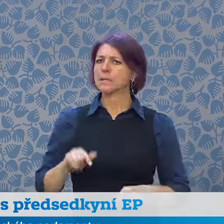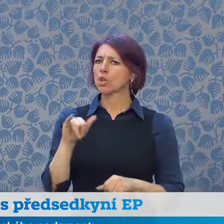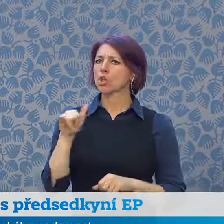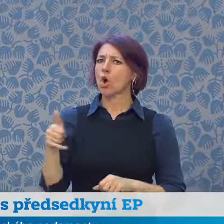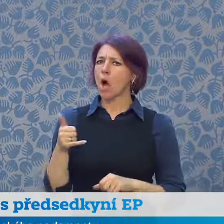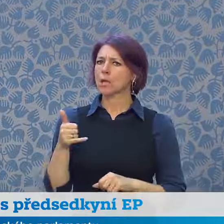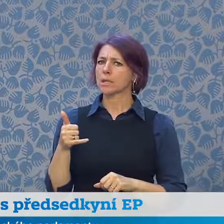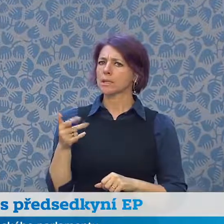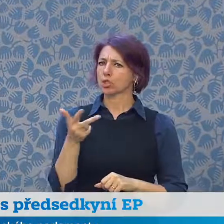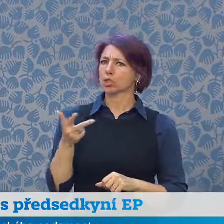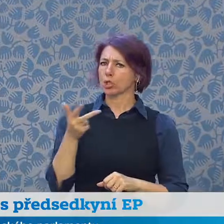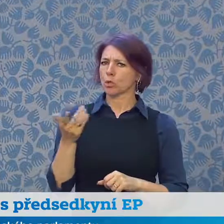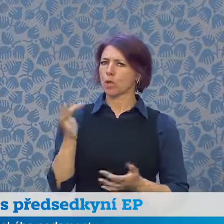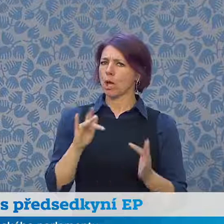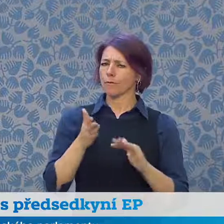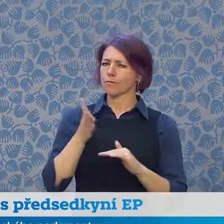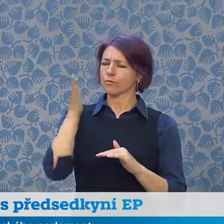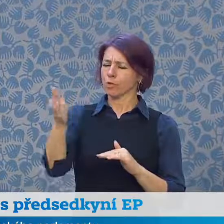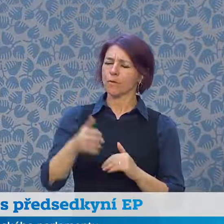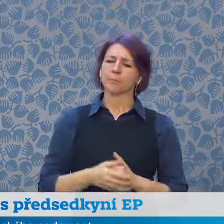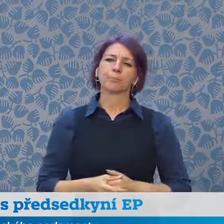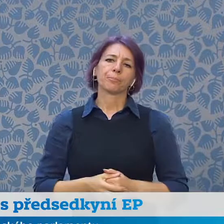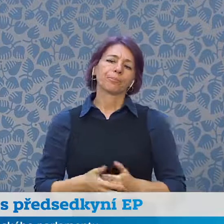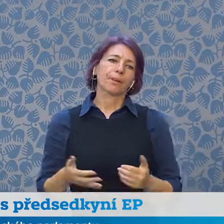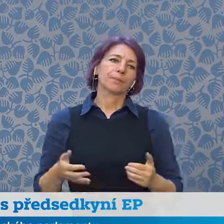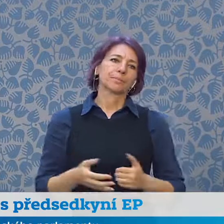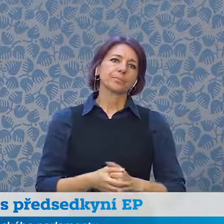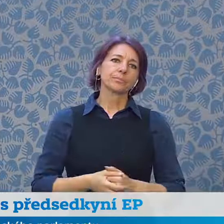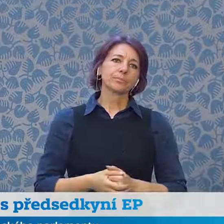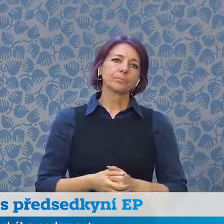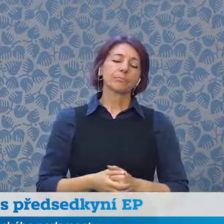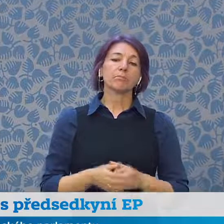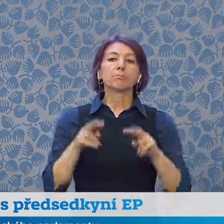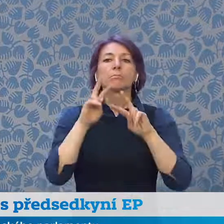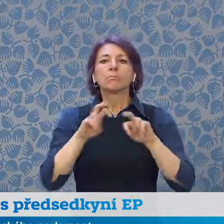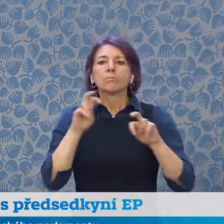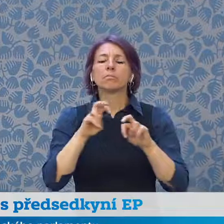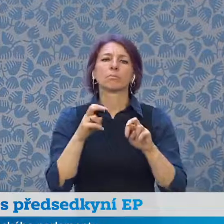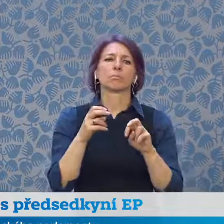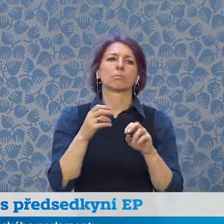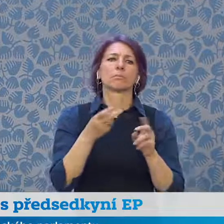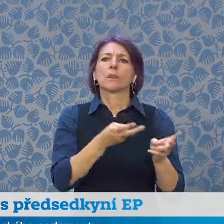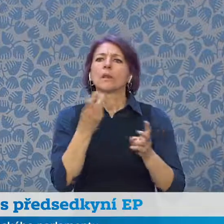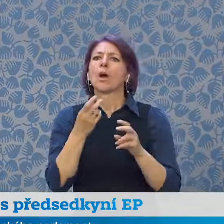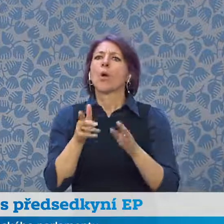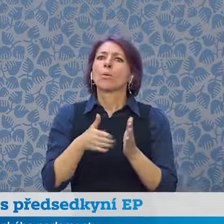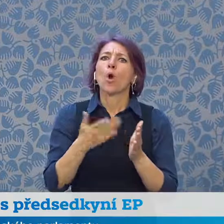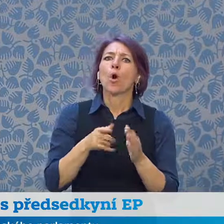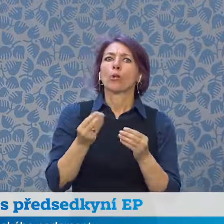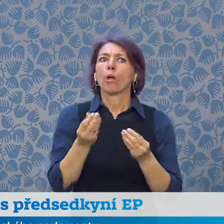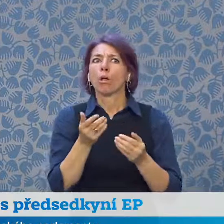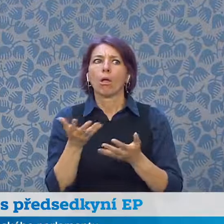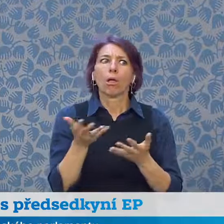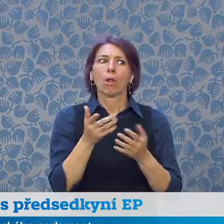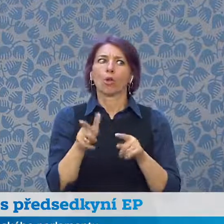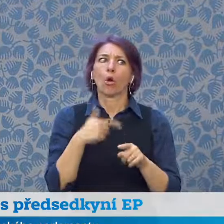Ono, já myslím, že spíše, než abychom mluvili, proč jim to trvalo tak dlouho a mluvili o těm